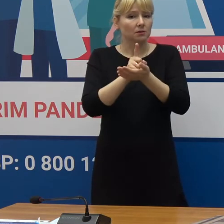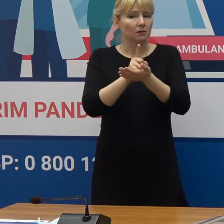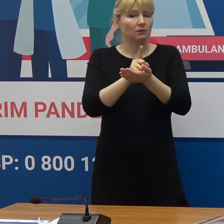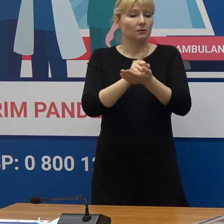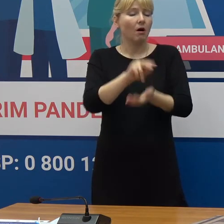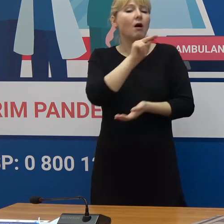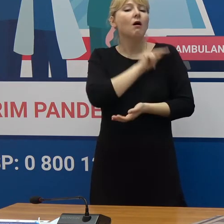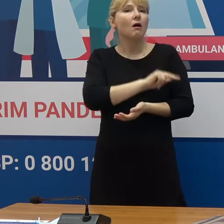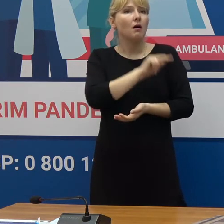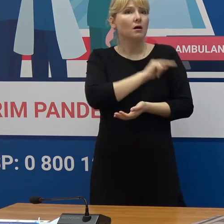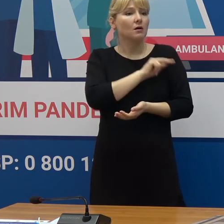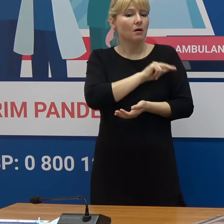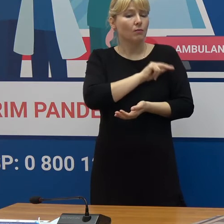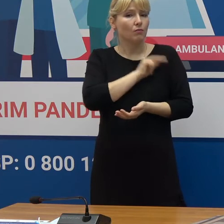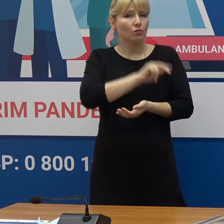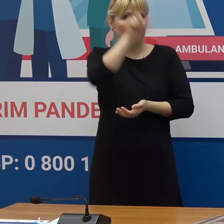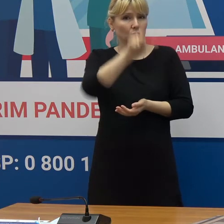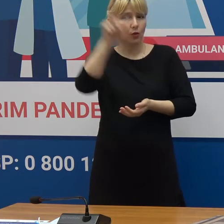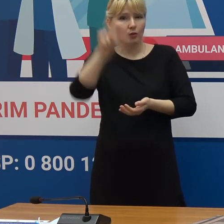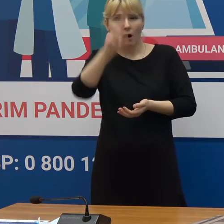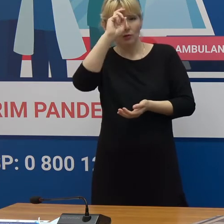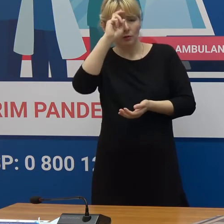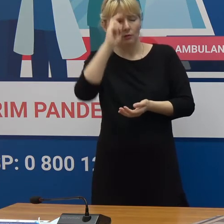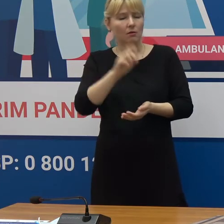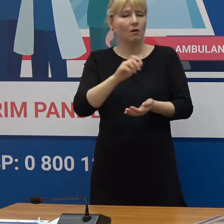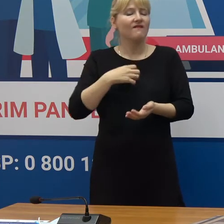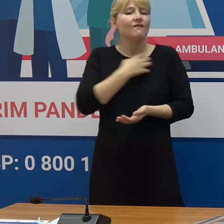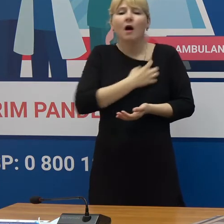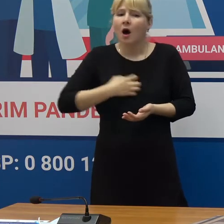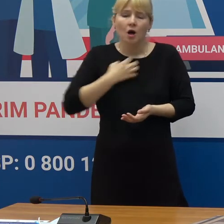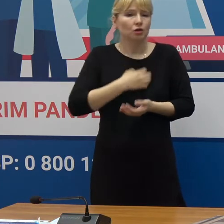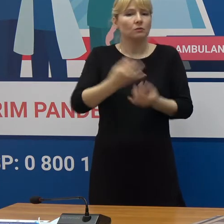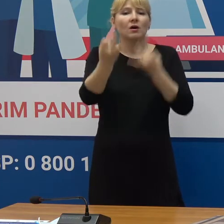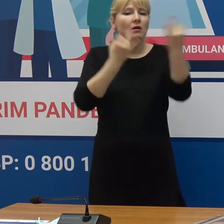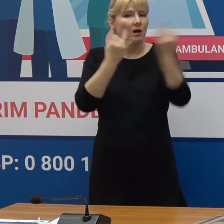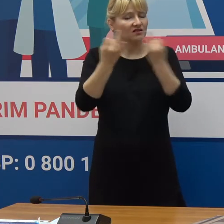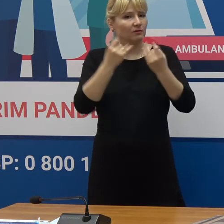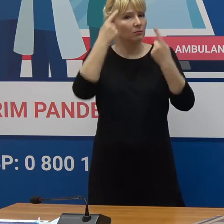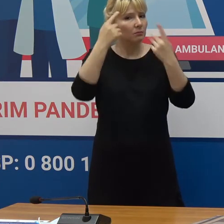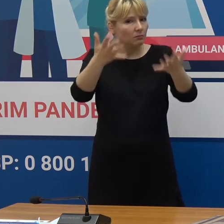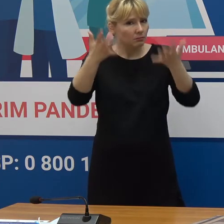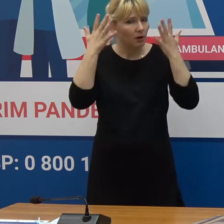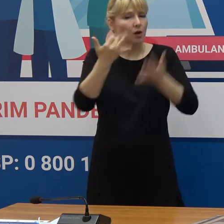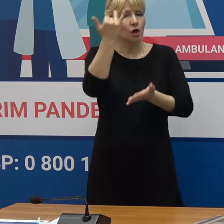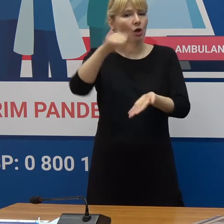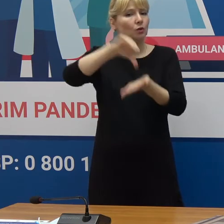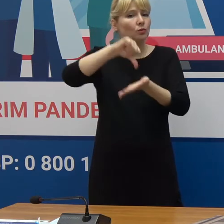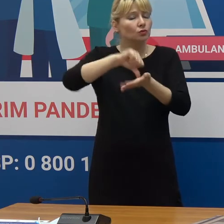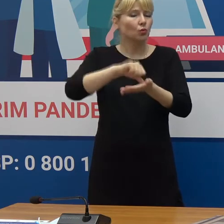Deci implementarea politicilor bazate pe comunicare clară și participarea